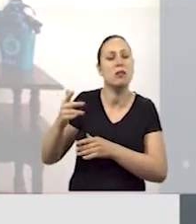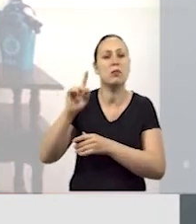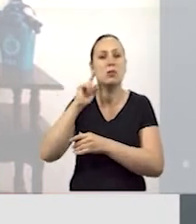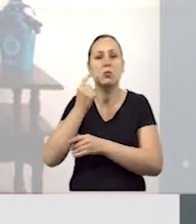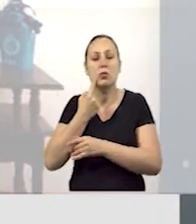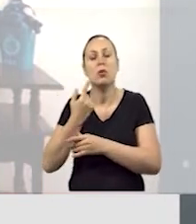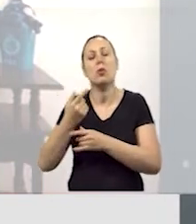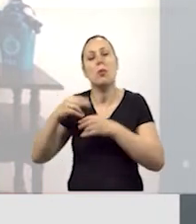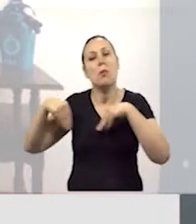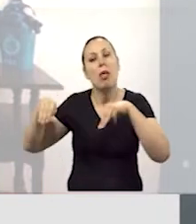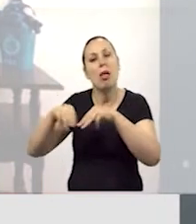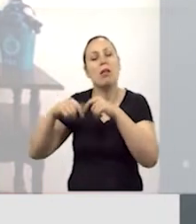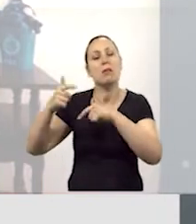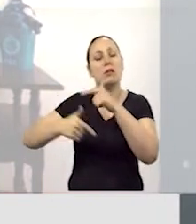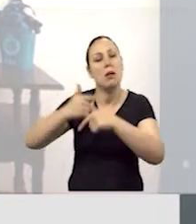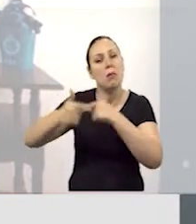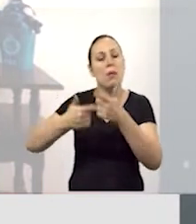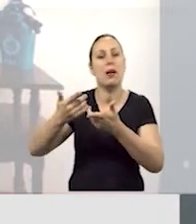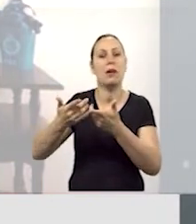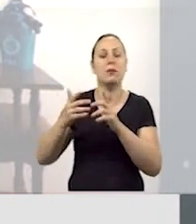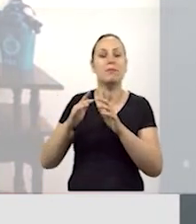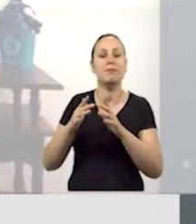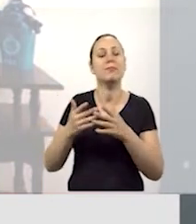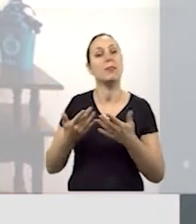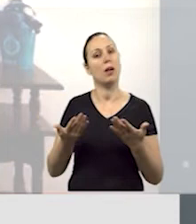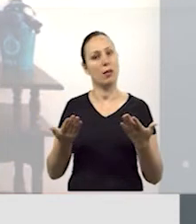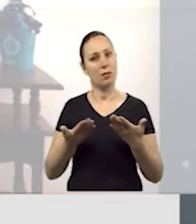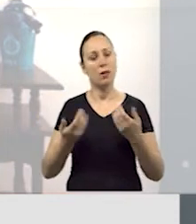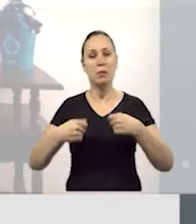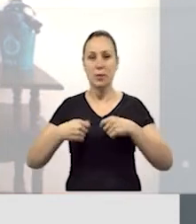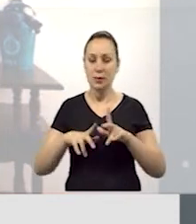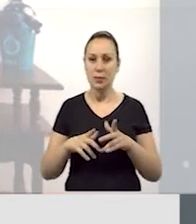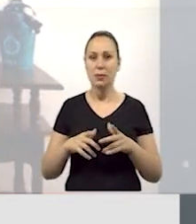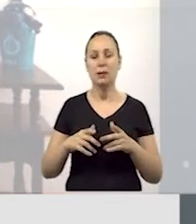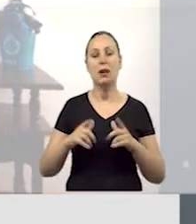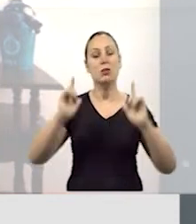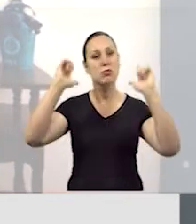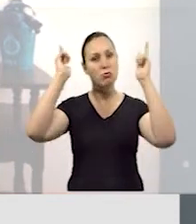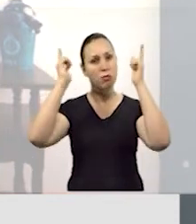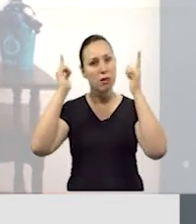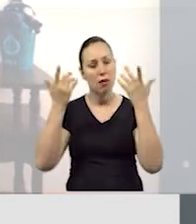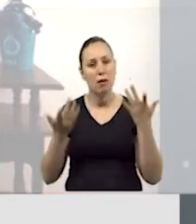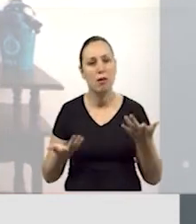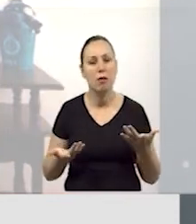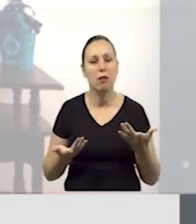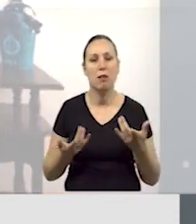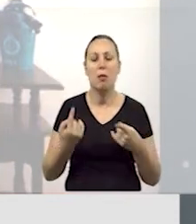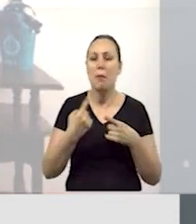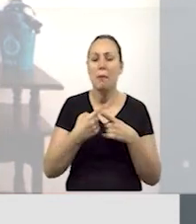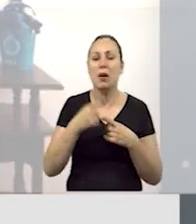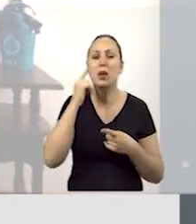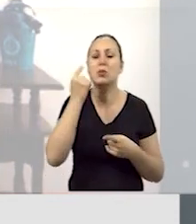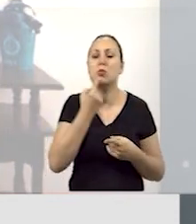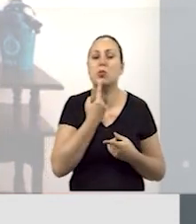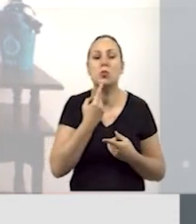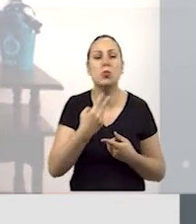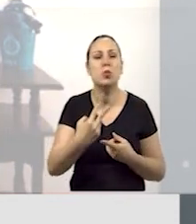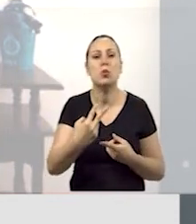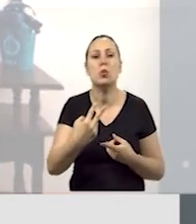também terem as pessoas surdas no mercado de trabalho, vem a parte do lazer. E por que não? Uma pessoa